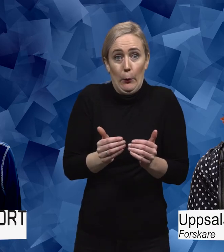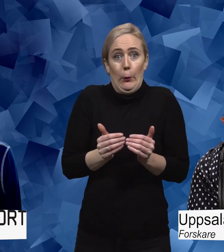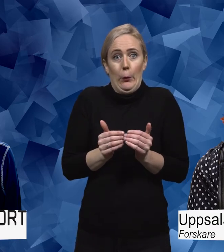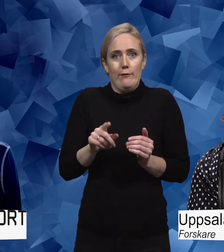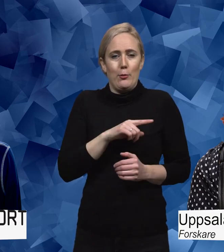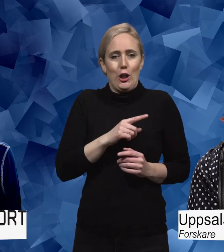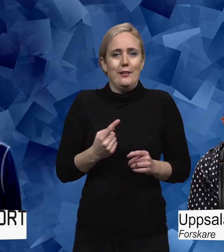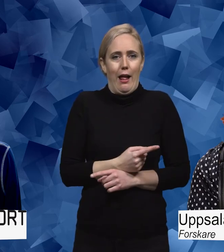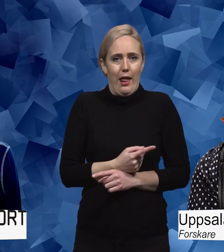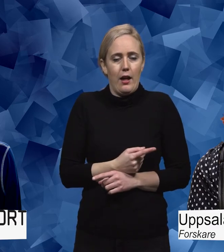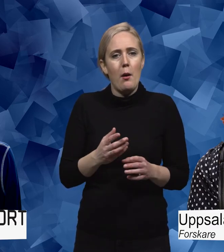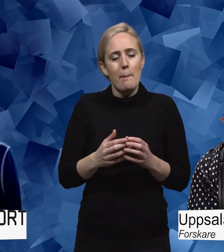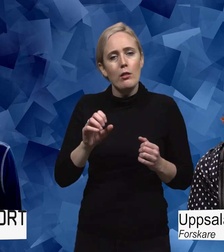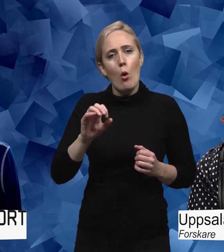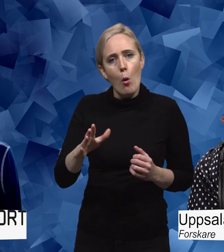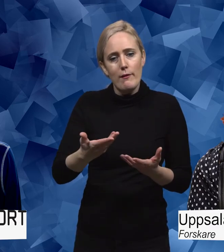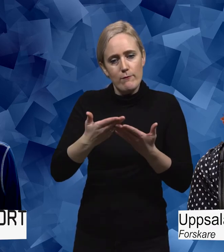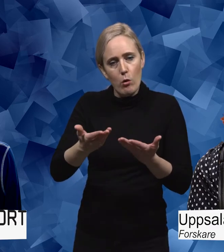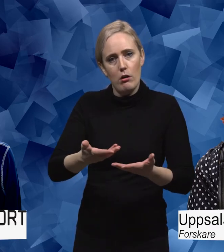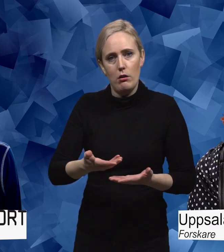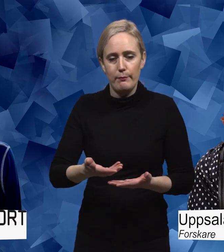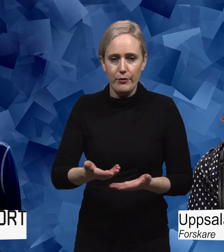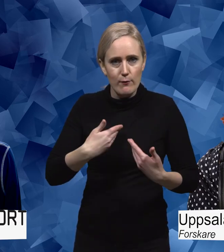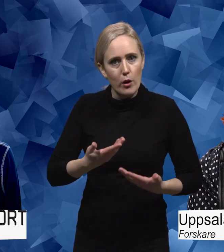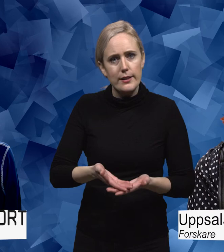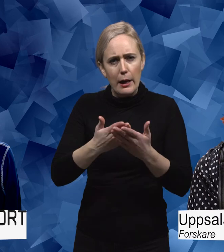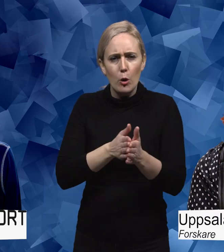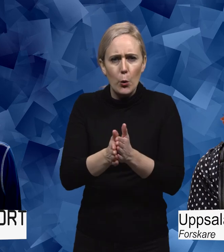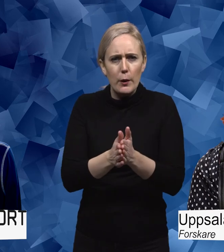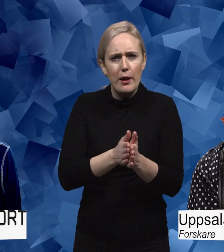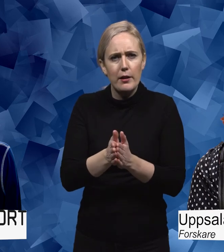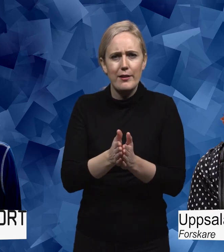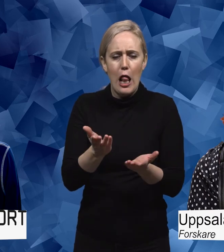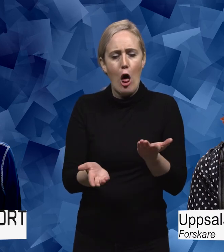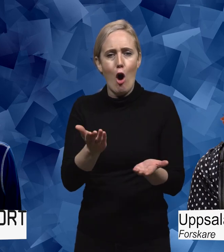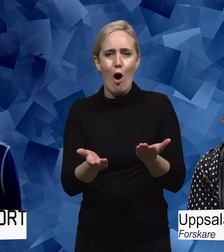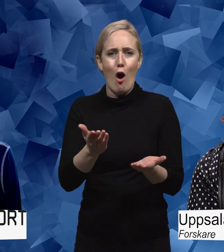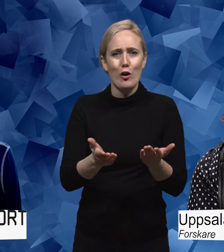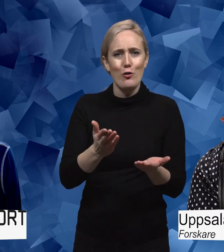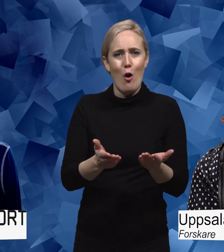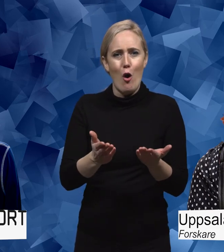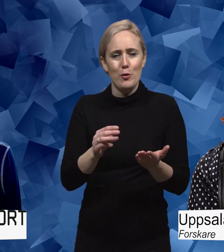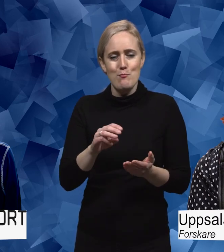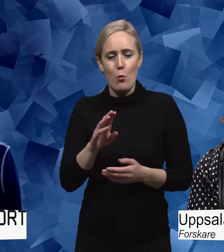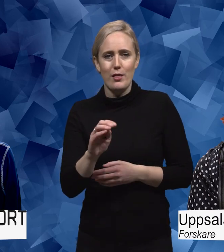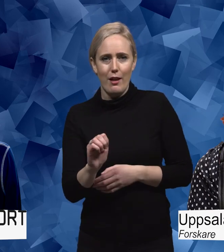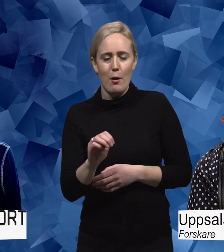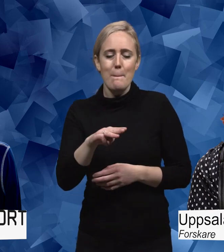skal. Men om man får hjälp att utmana sig själv lagom mycket. I sin moodzon skulle man kunna säga. När man liksom ökar sitt mood.